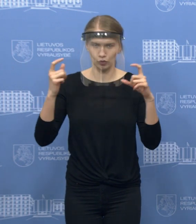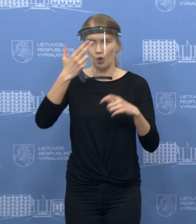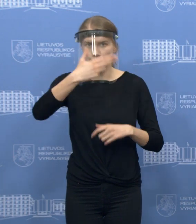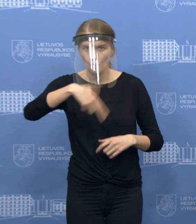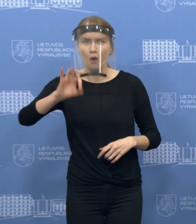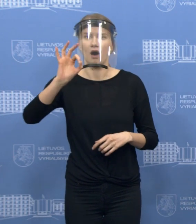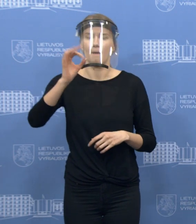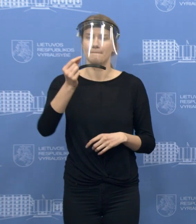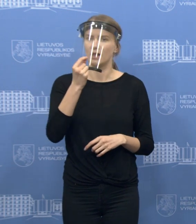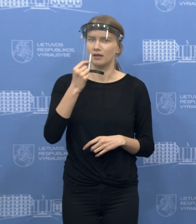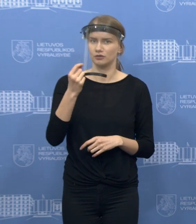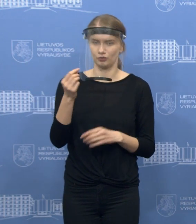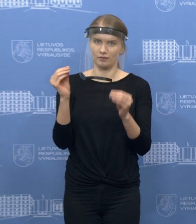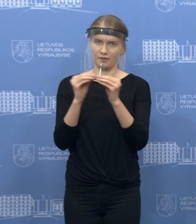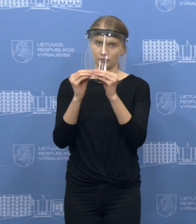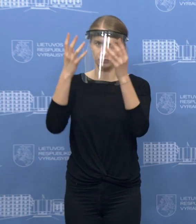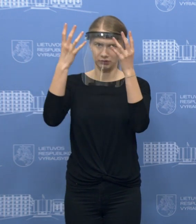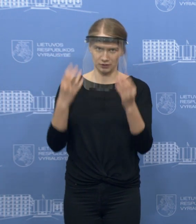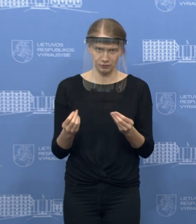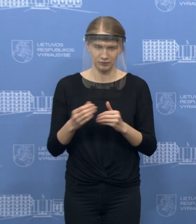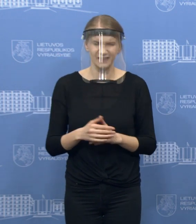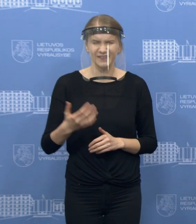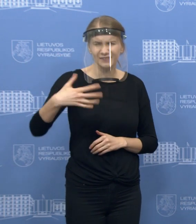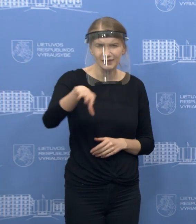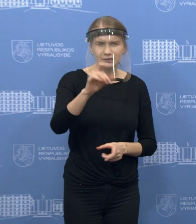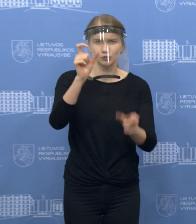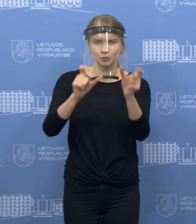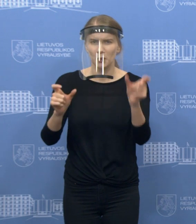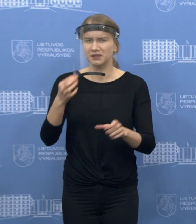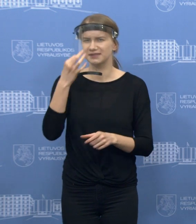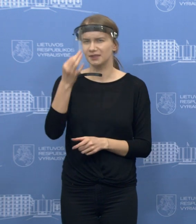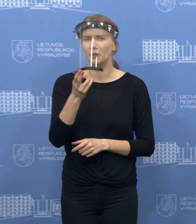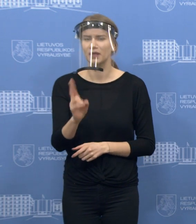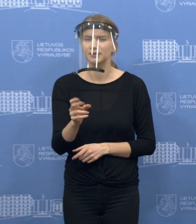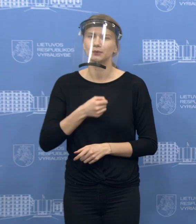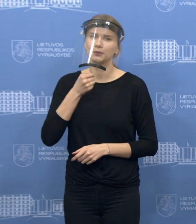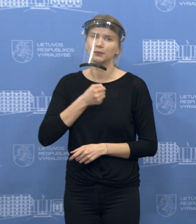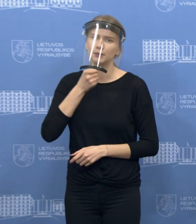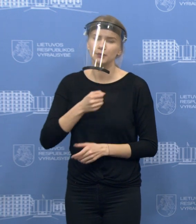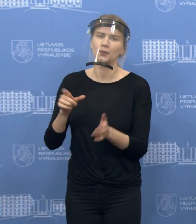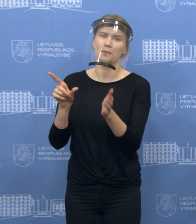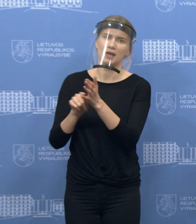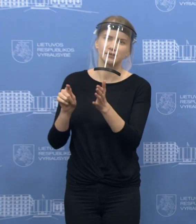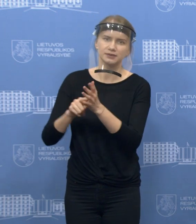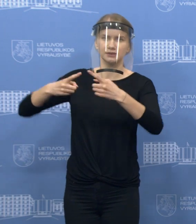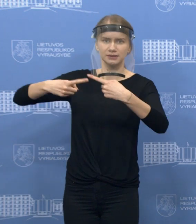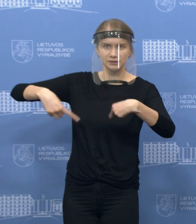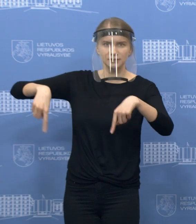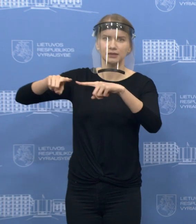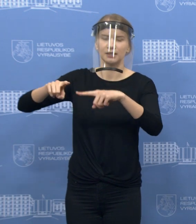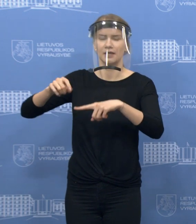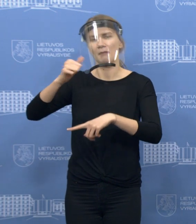tai, kad padidintos rizikos žmonės, apie kuriuos jas nekartą menėjome, mūsų mėly seniorai, žmonės turintys